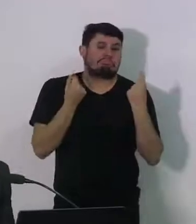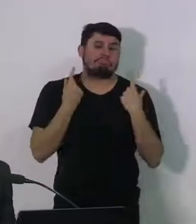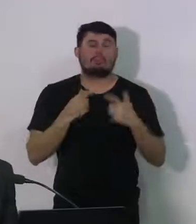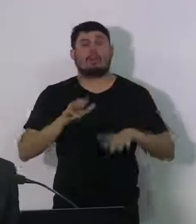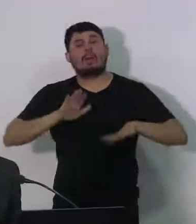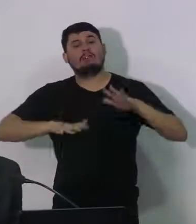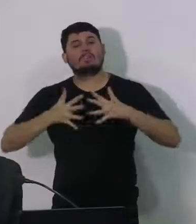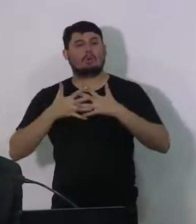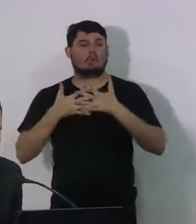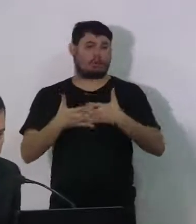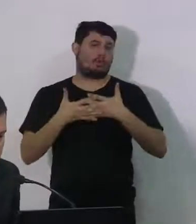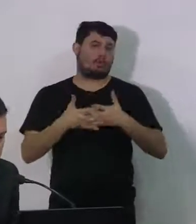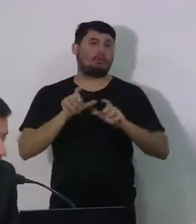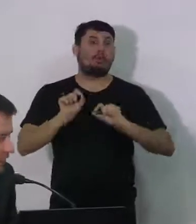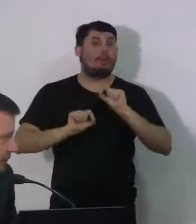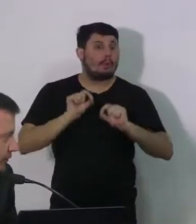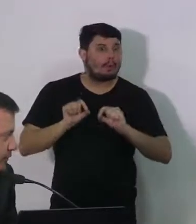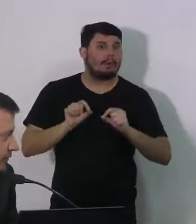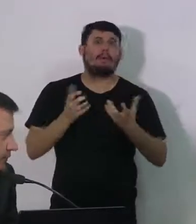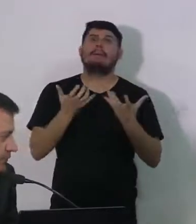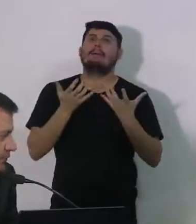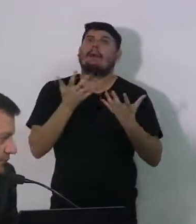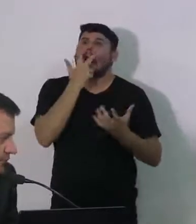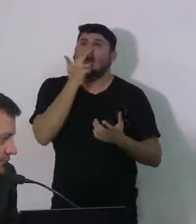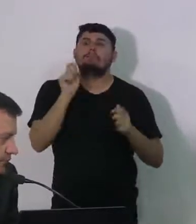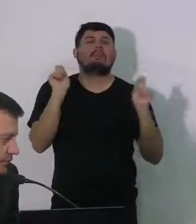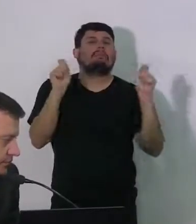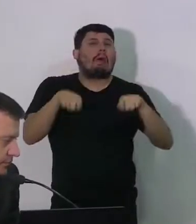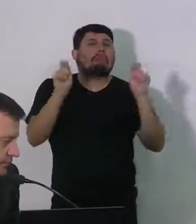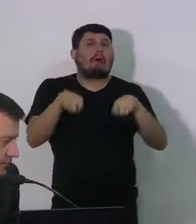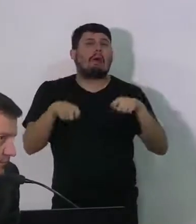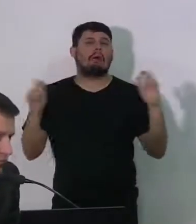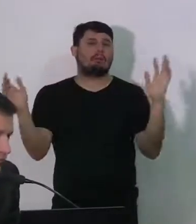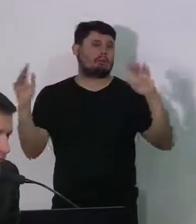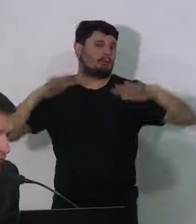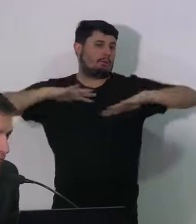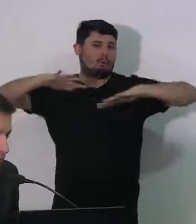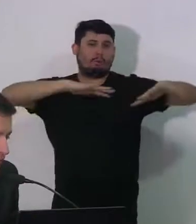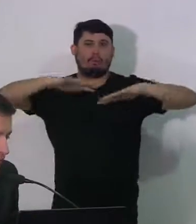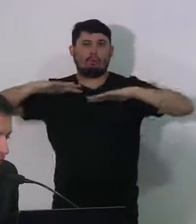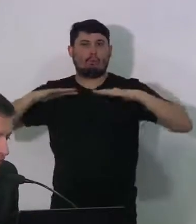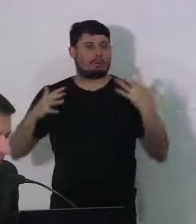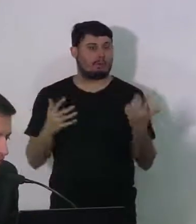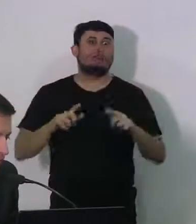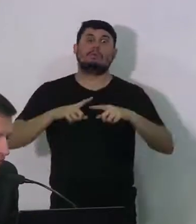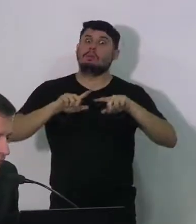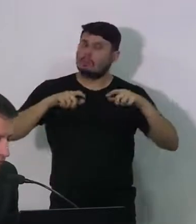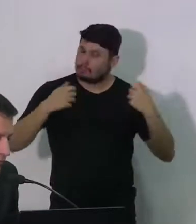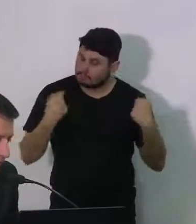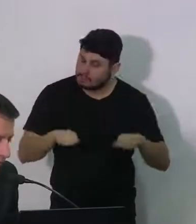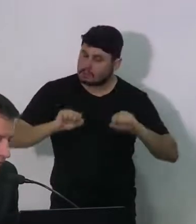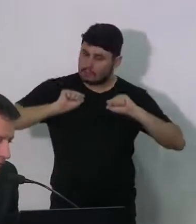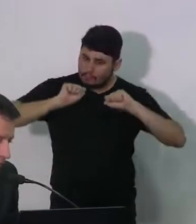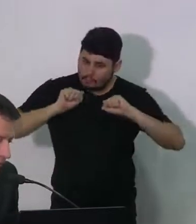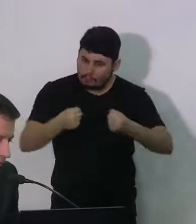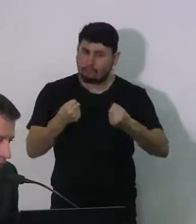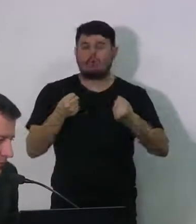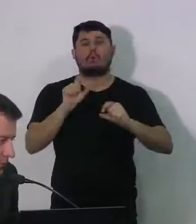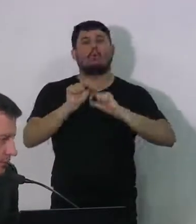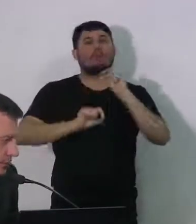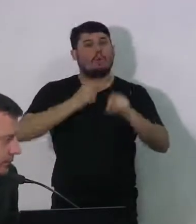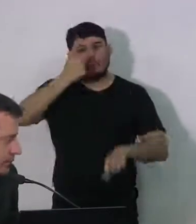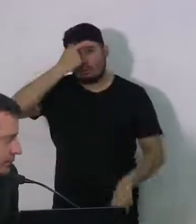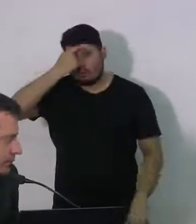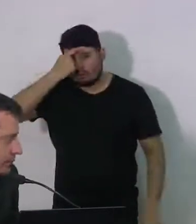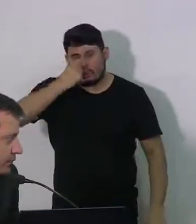isso com a possibilidade de estar aglomerado. A gente tem buscado trabalhar muito na conscientização dessas pessoas. Acho que,